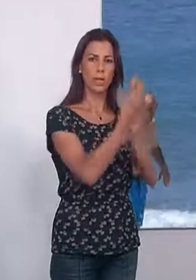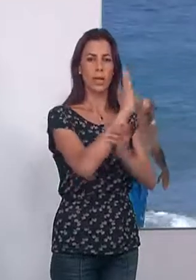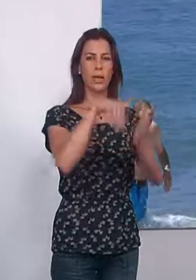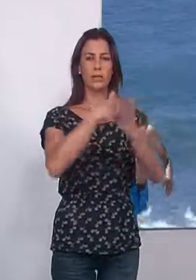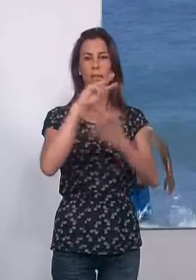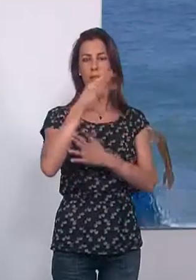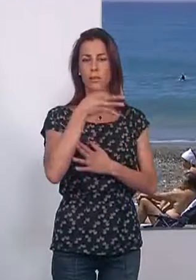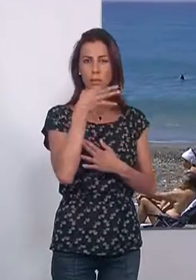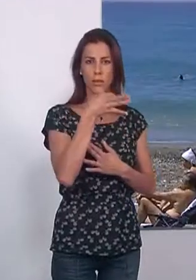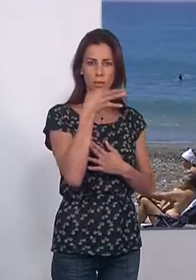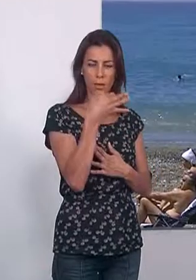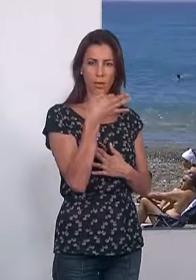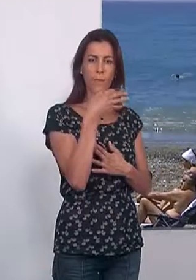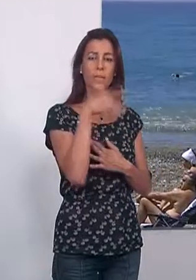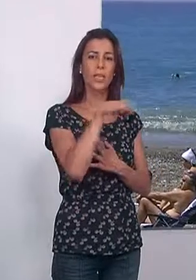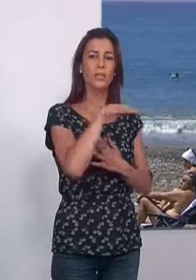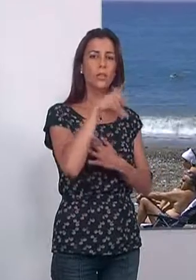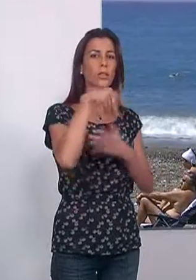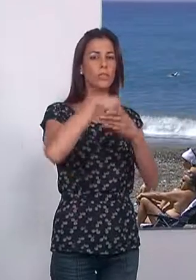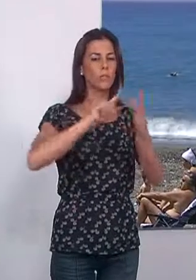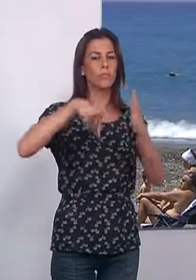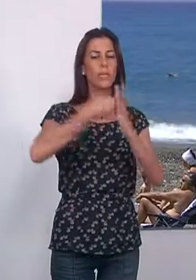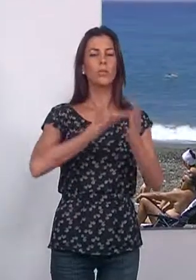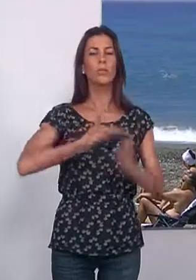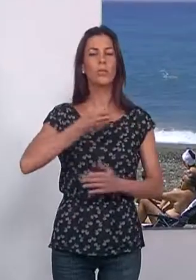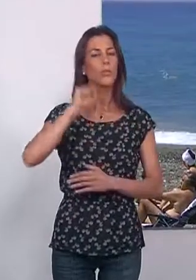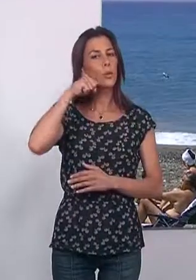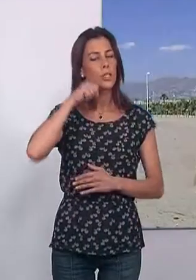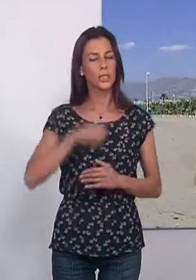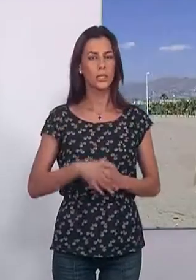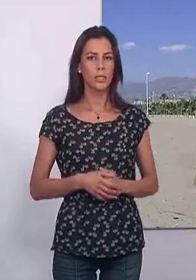de la mañana a 3 de la tarde en el ayuntamiento de Motril.